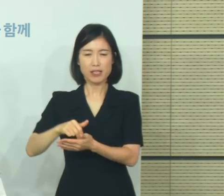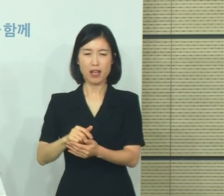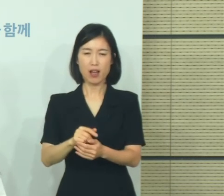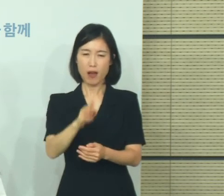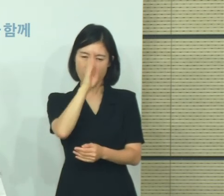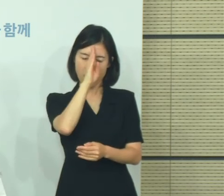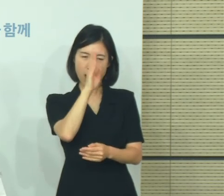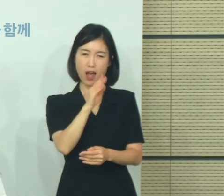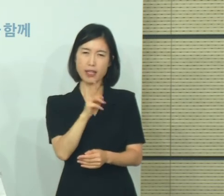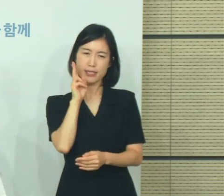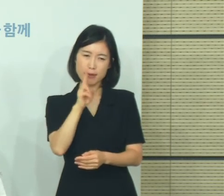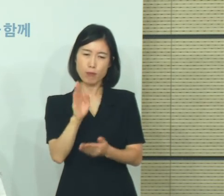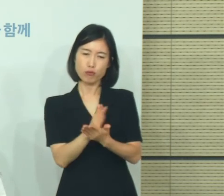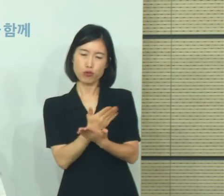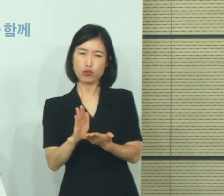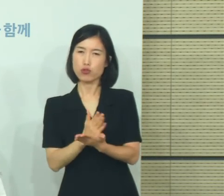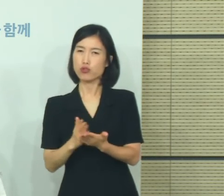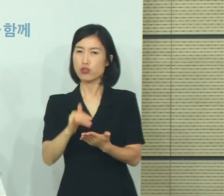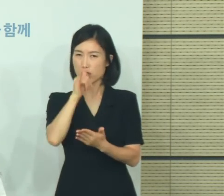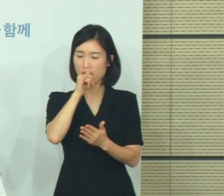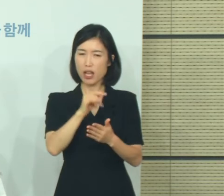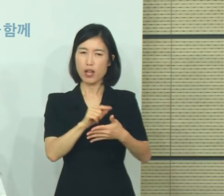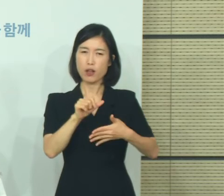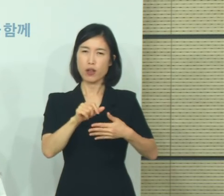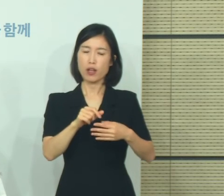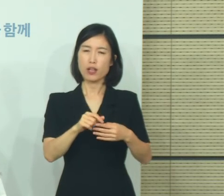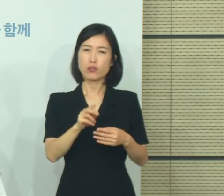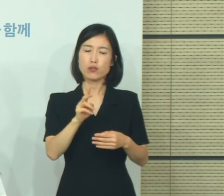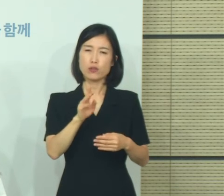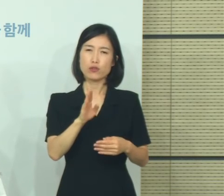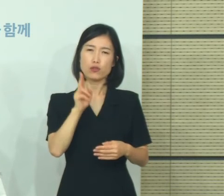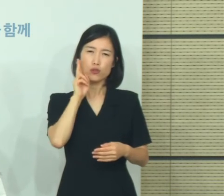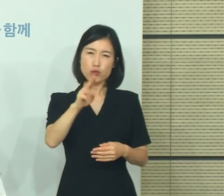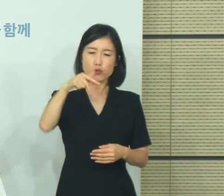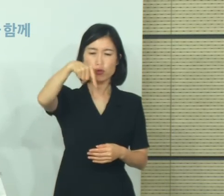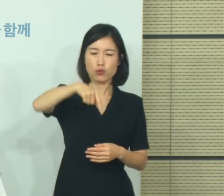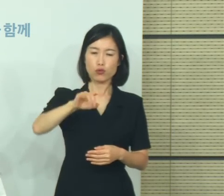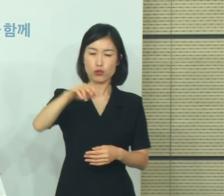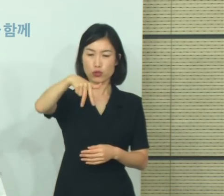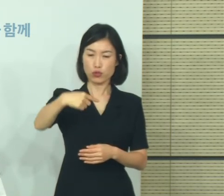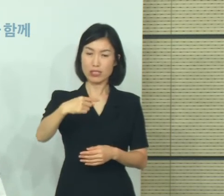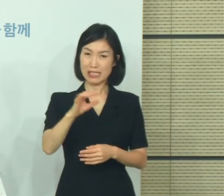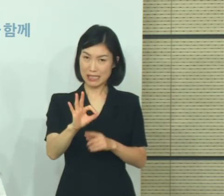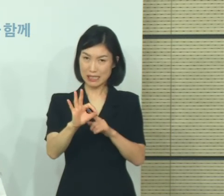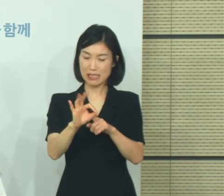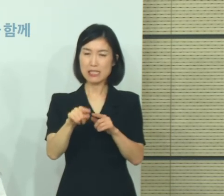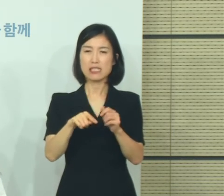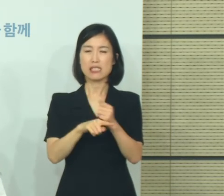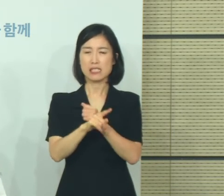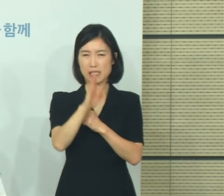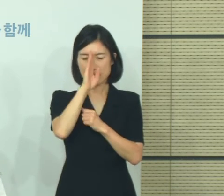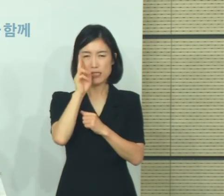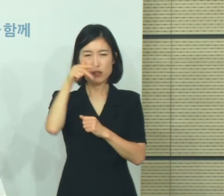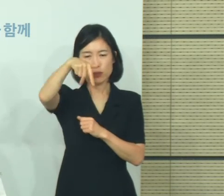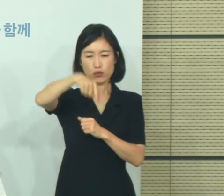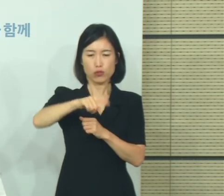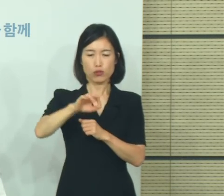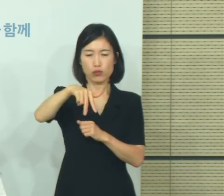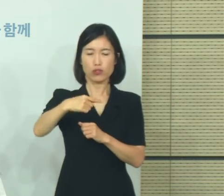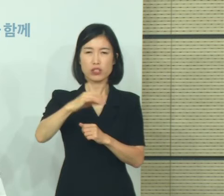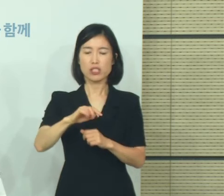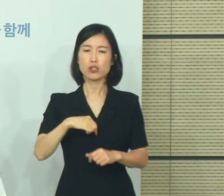위중의 분류를 좀 더 말씀을 드리면 중증은 산소치료 그러니까 자가호흡이 있는 상태에서